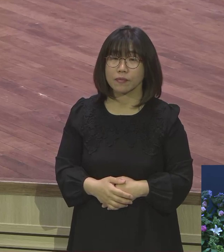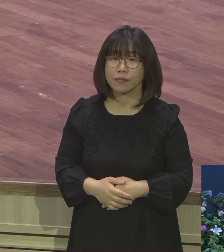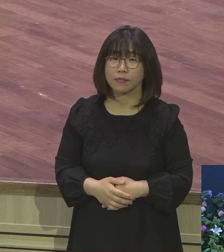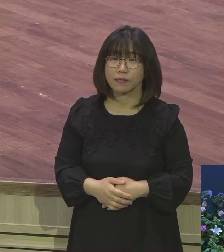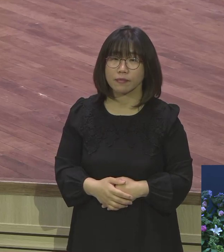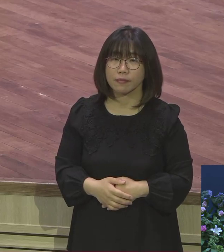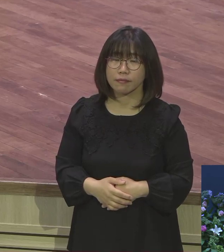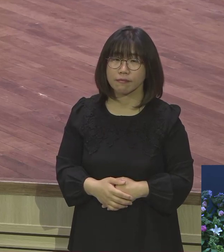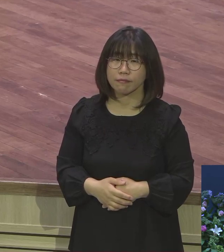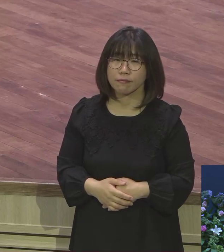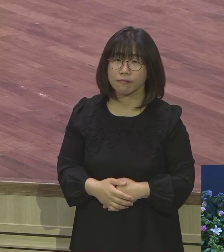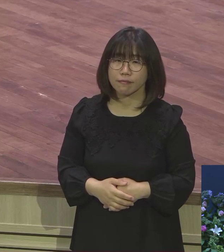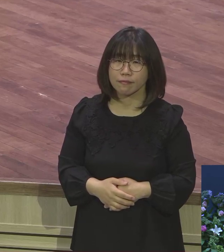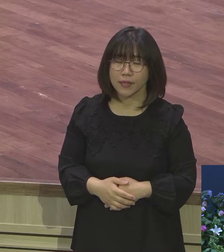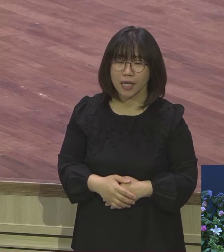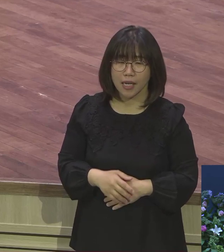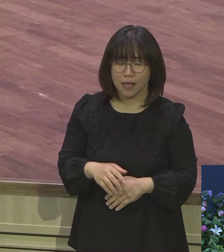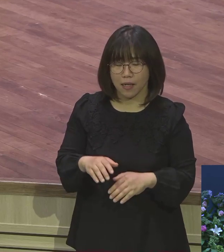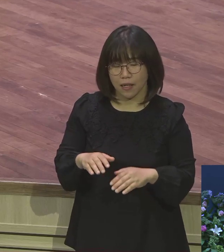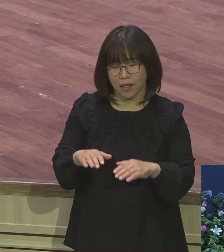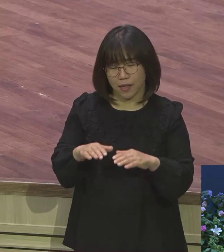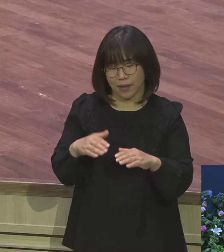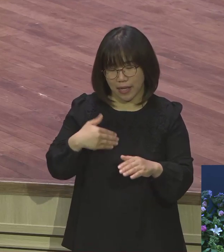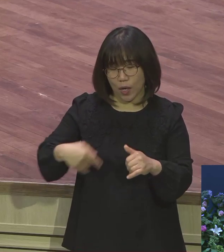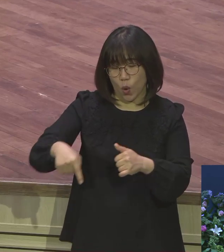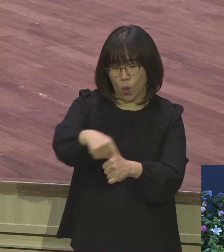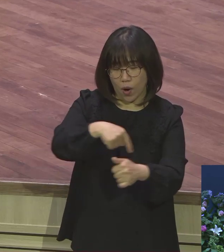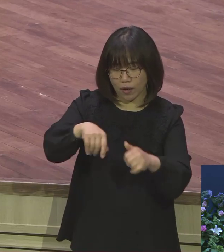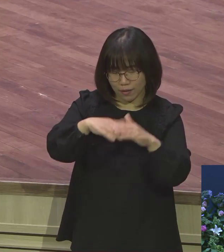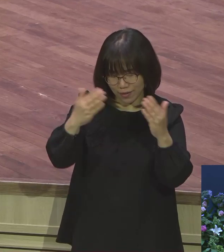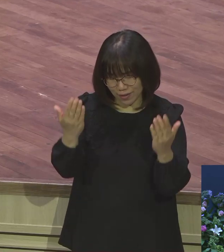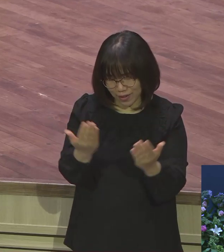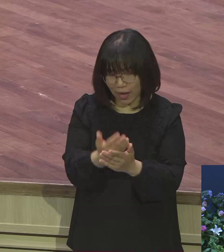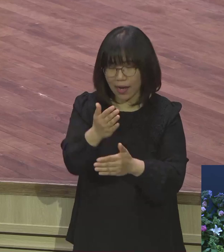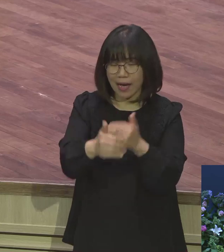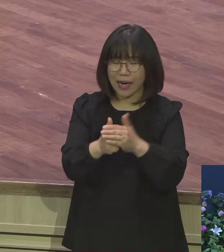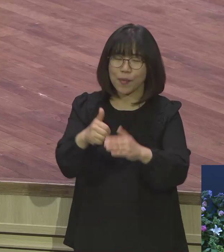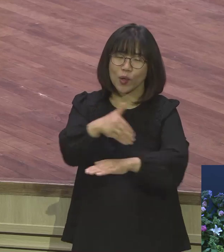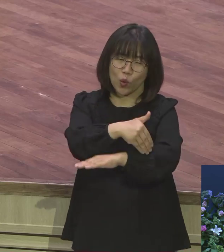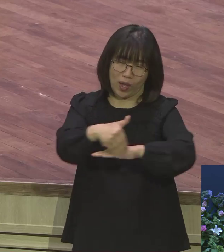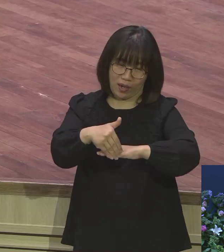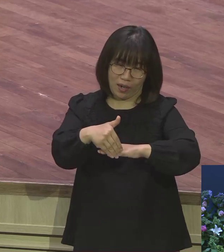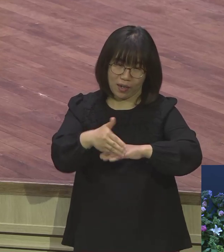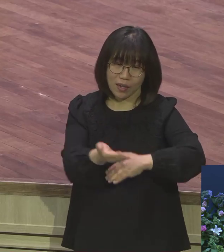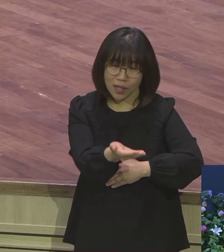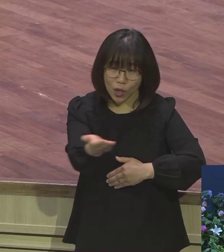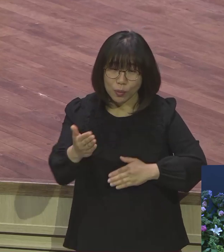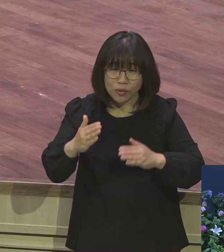다 하나님 아시는 거예요 그러니까 여러분 살면서 집안에 아이고 나 저 이거 왼수죠 왼수